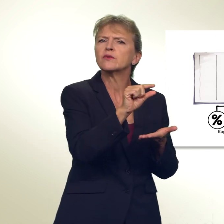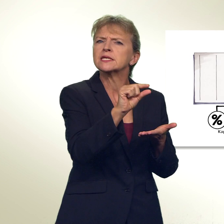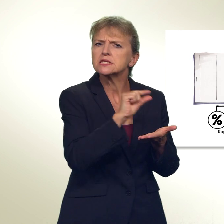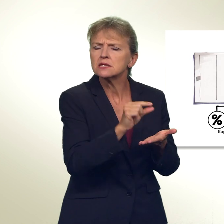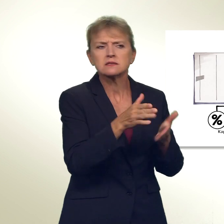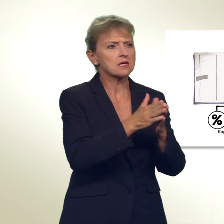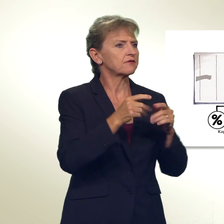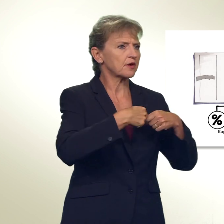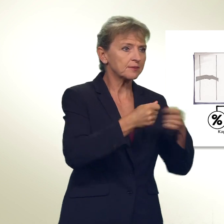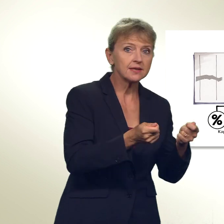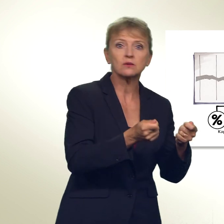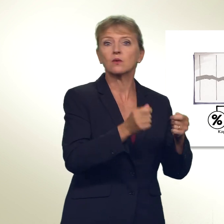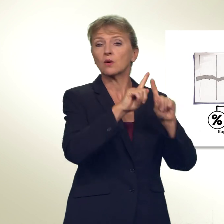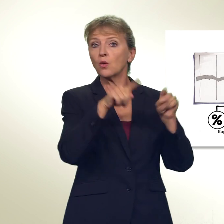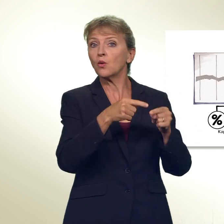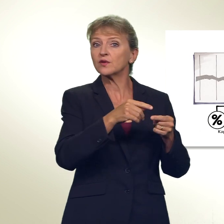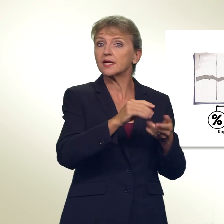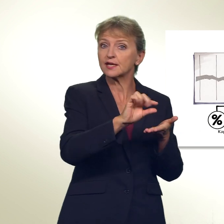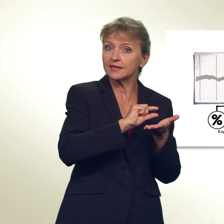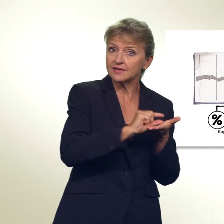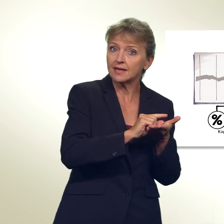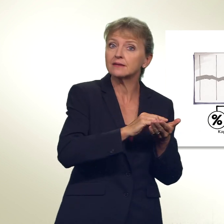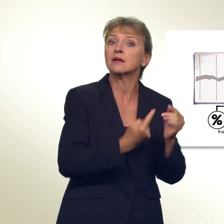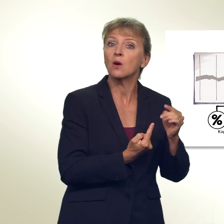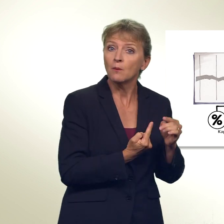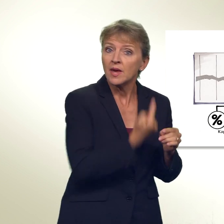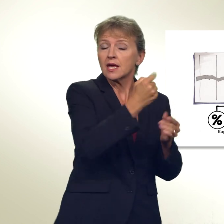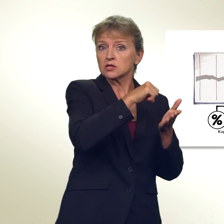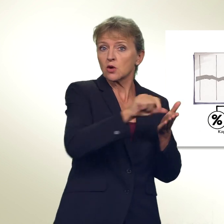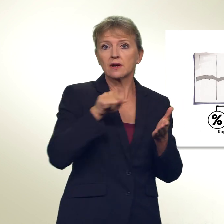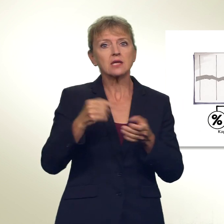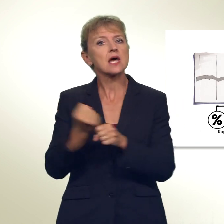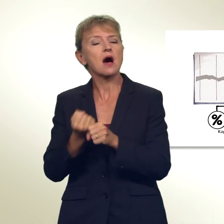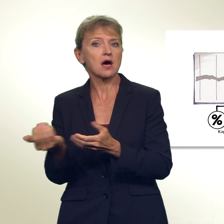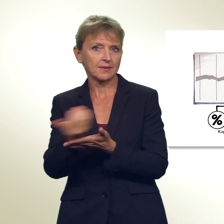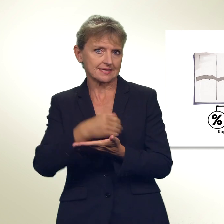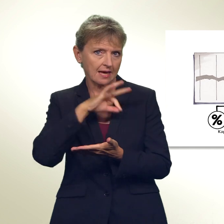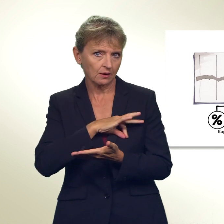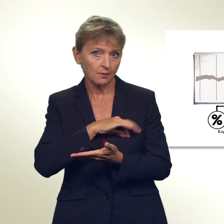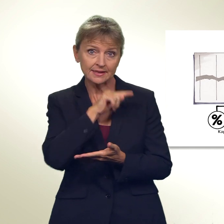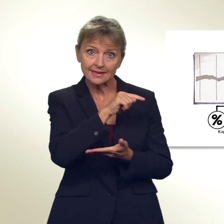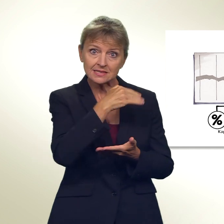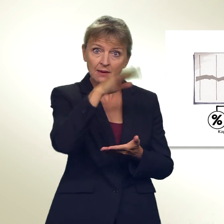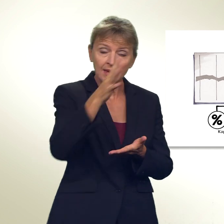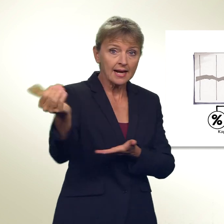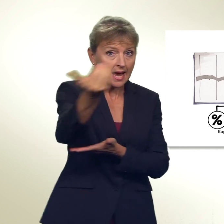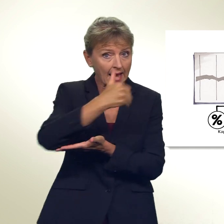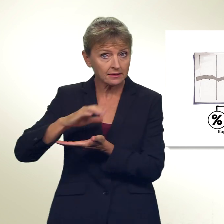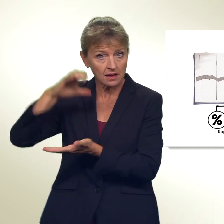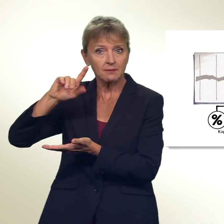Vermietung oder Dividenden höher besteuert werden als Arbeitseinkommen. Mit den Mehreinnahmen sollen die Steuern bei tiefen und